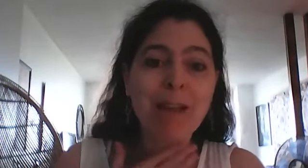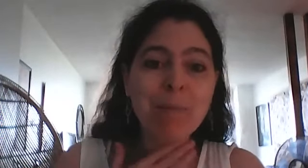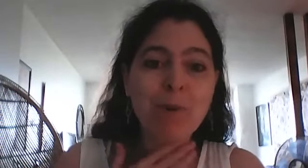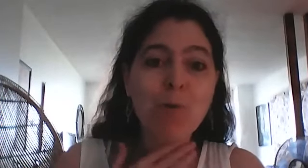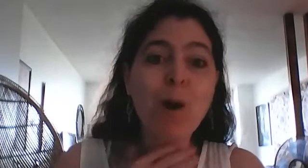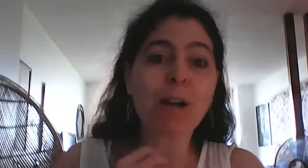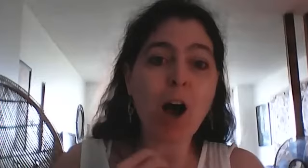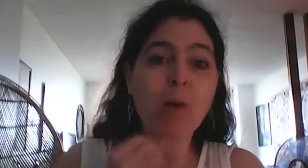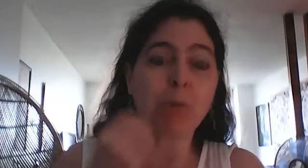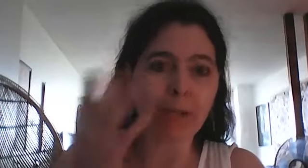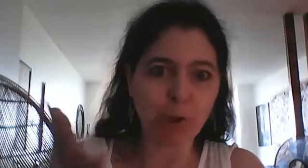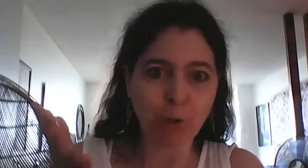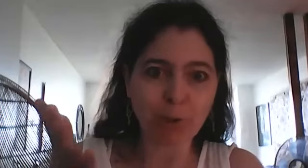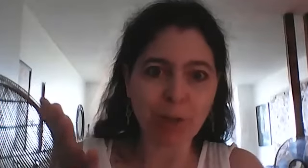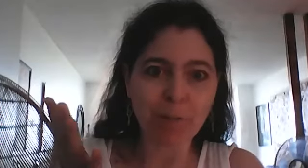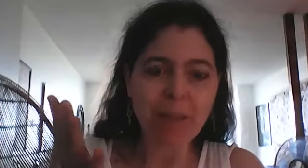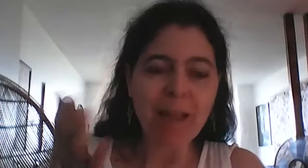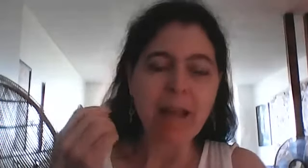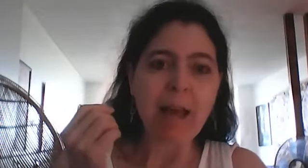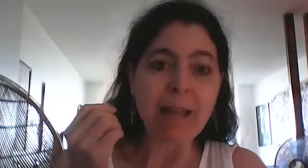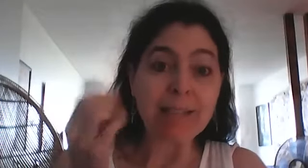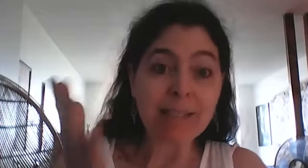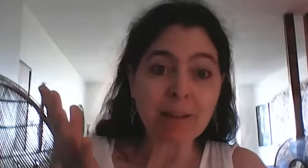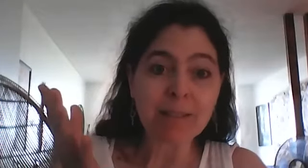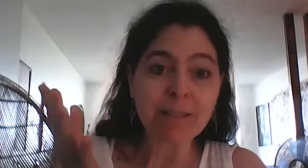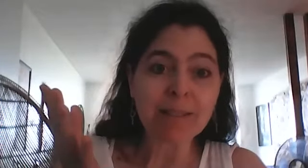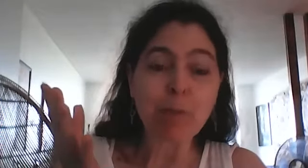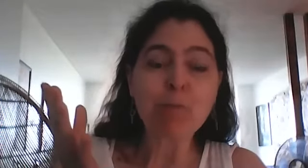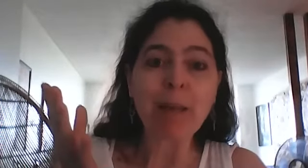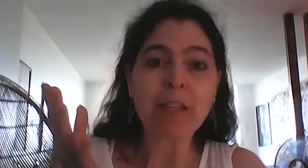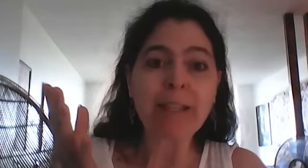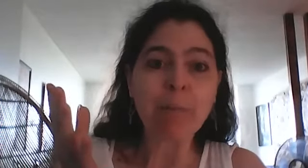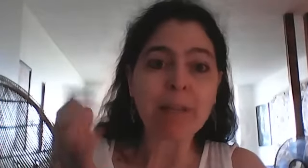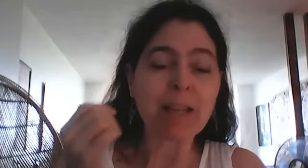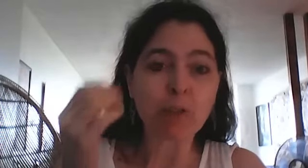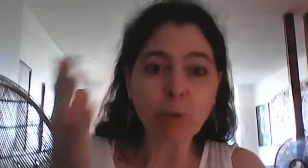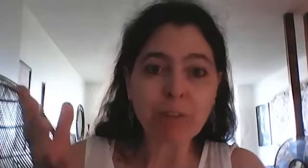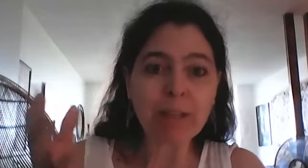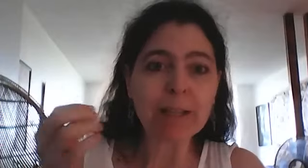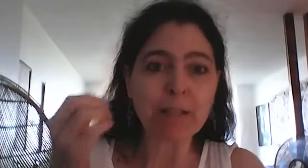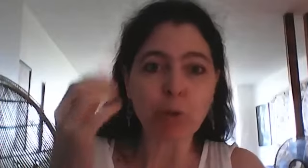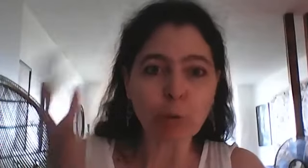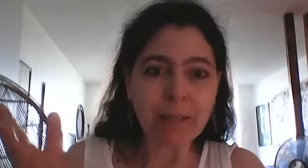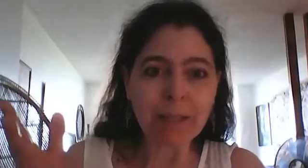même ou encore pour quelqu'un d'autre à distance ça peut être une personne qui habite dans une autre ville dans un autre pays